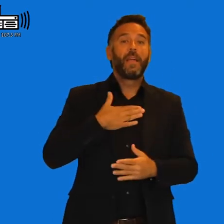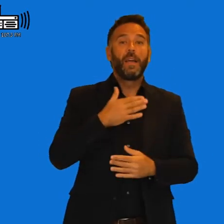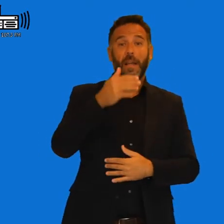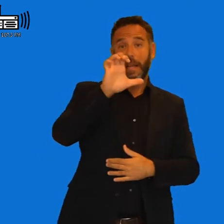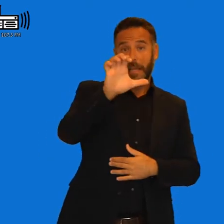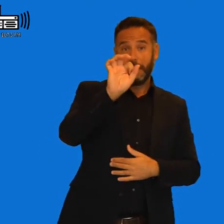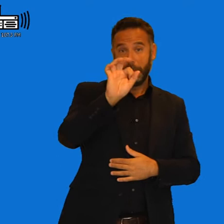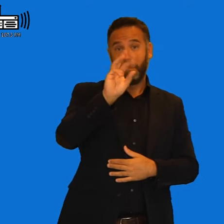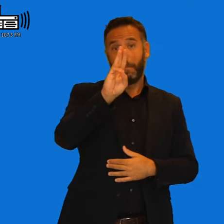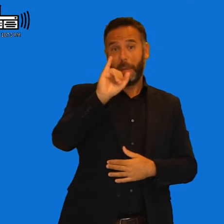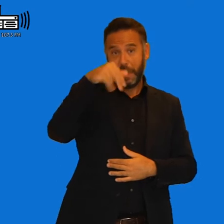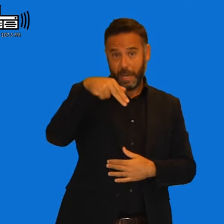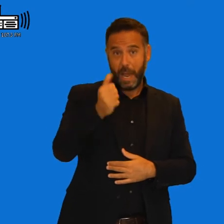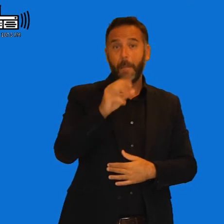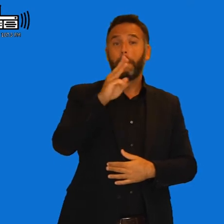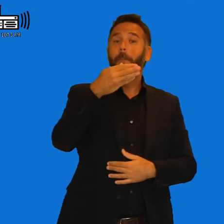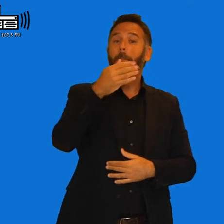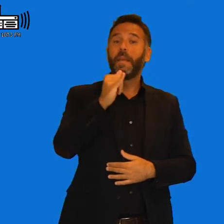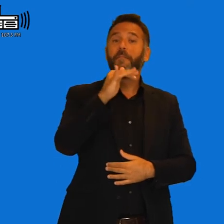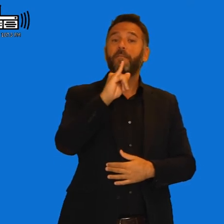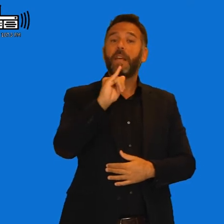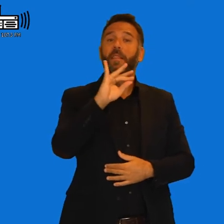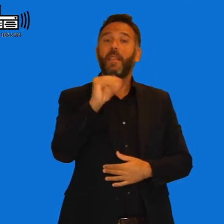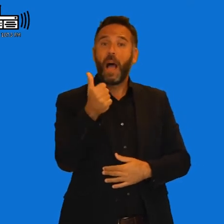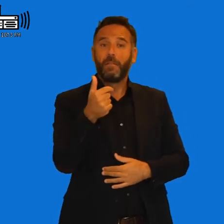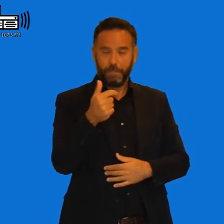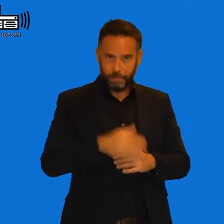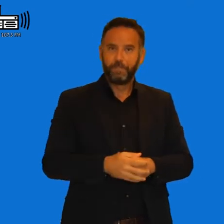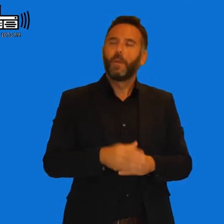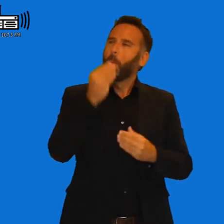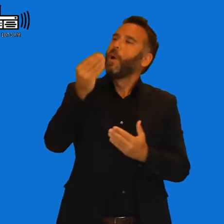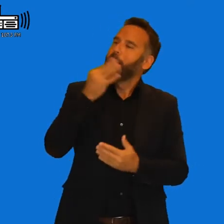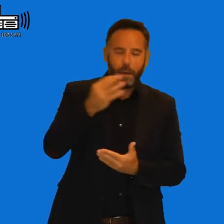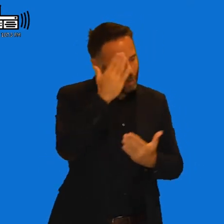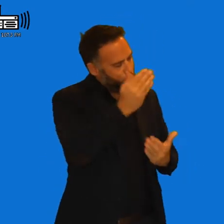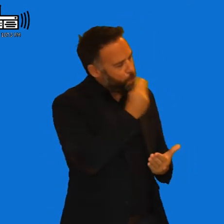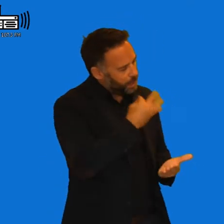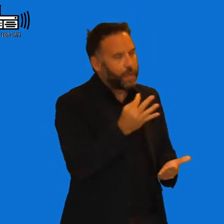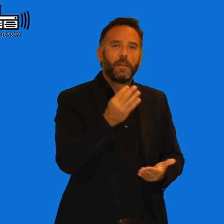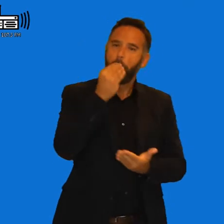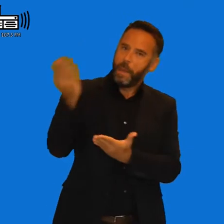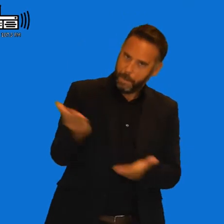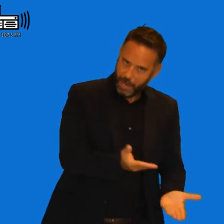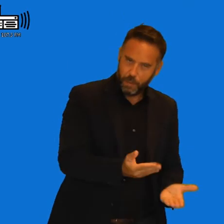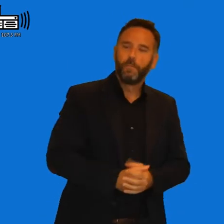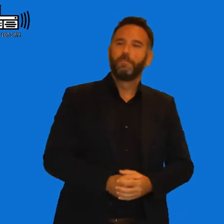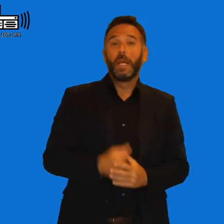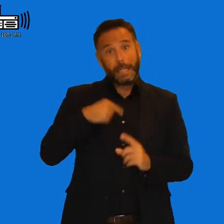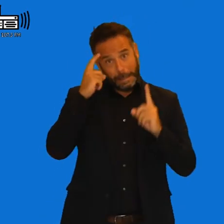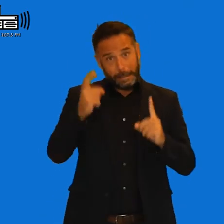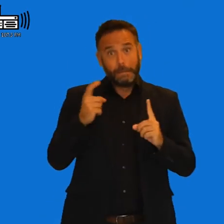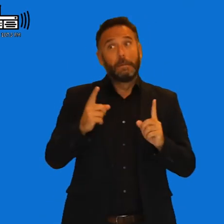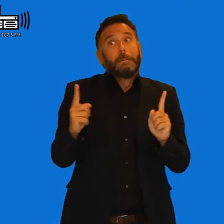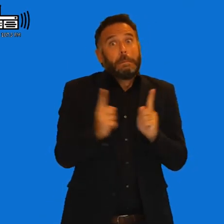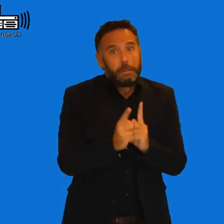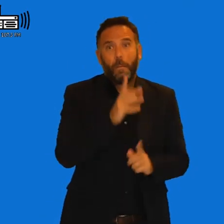hola buenas tardes a todos bien bienvenido gracias eh bueno esperamos no intentaremos ser breves sabemos que